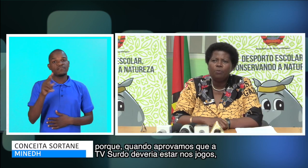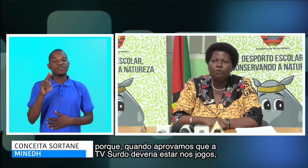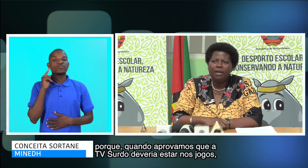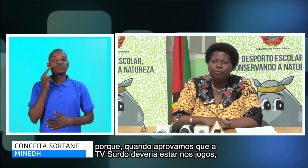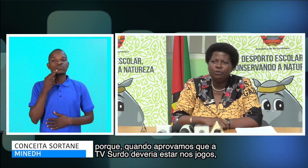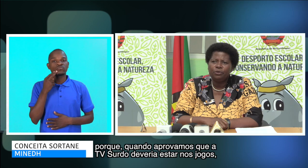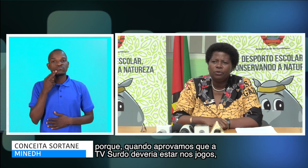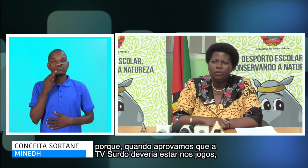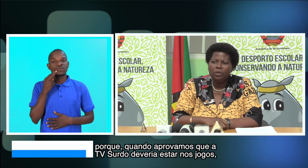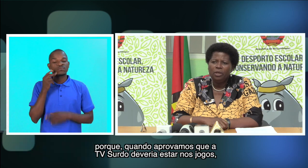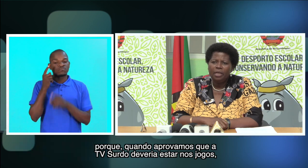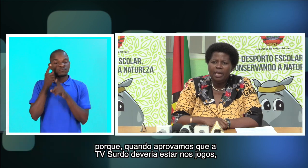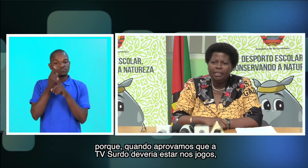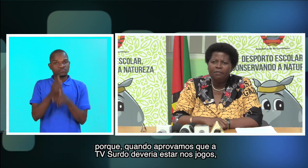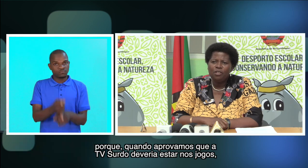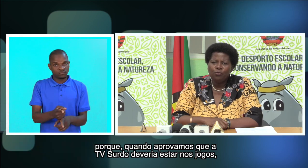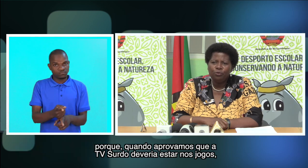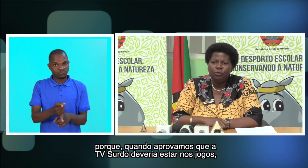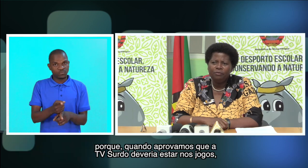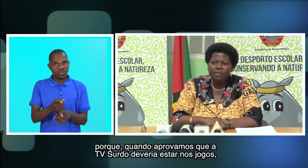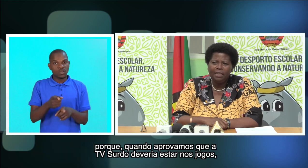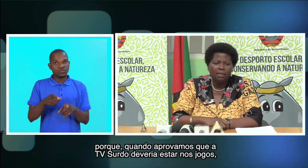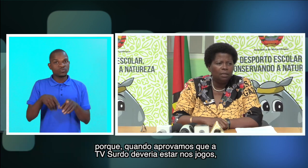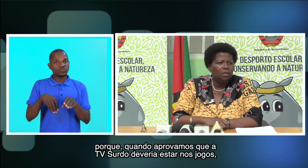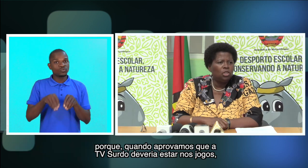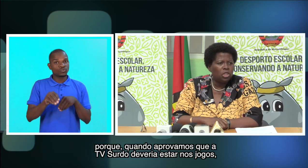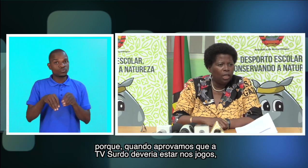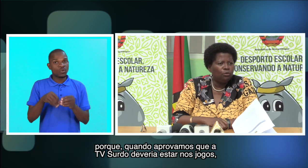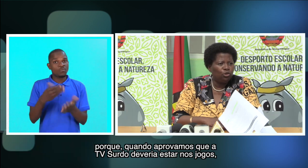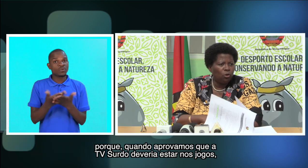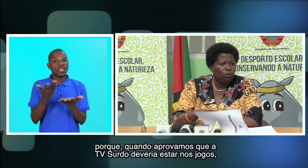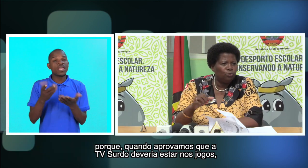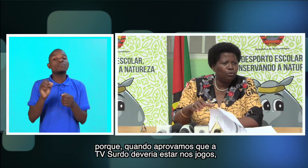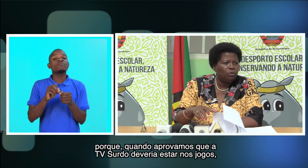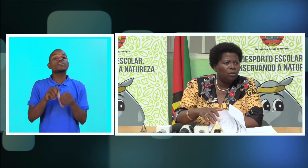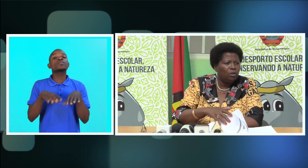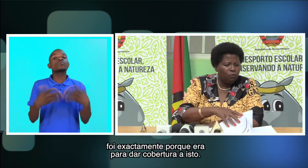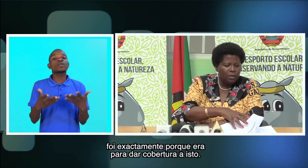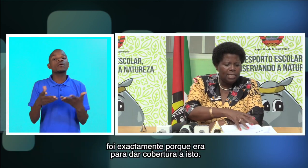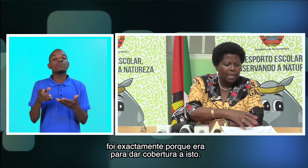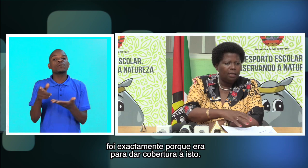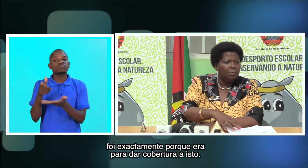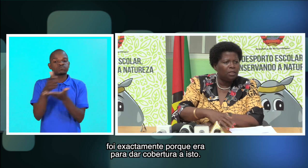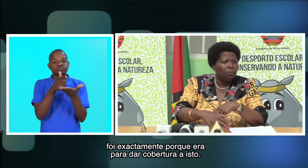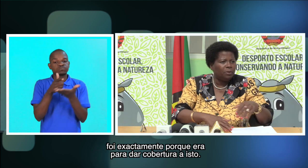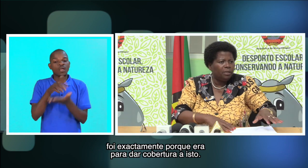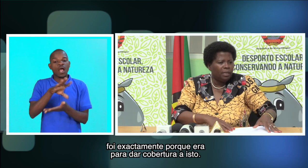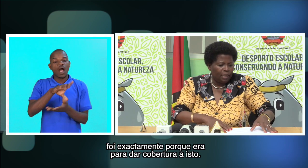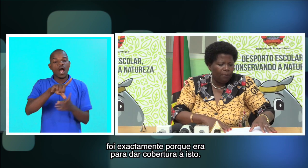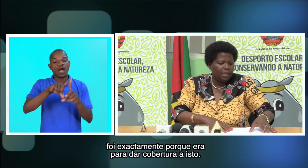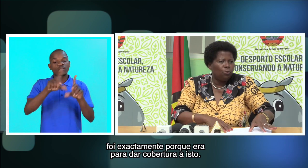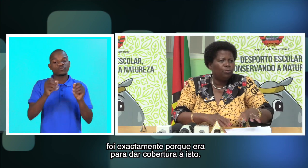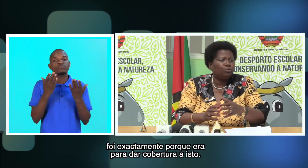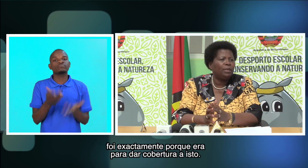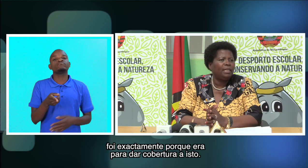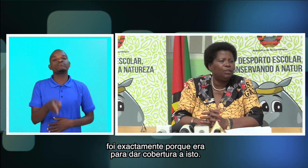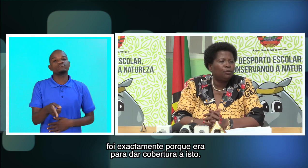aprovamos que a TV surda deveria estar nos jogos, foi exatamente porque era para dar cobertura a isso.